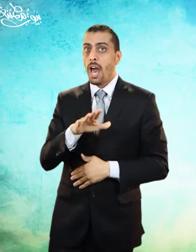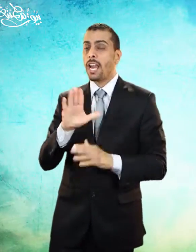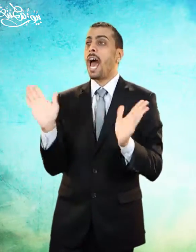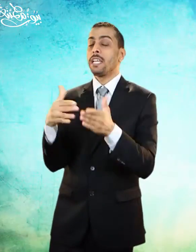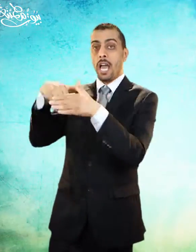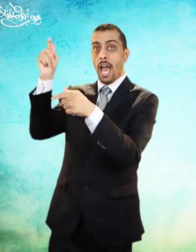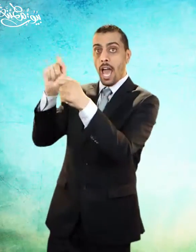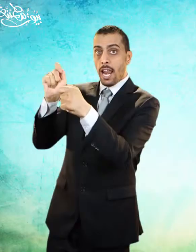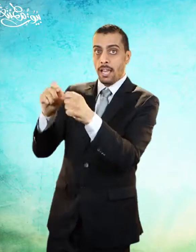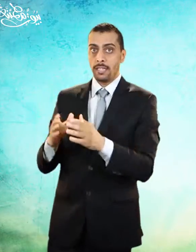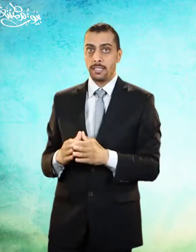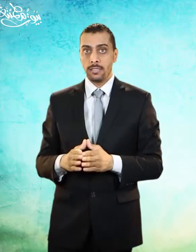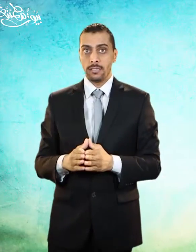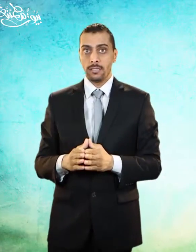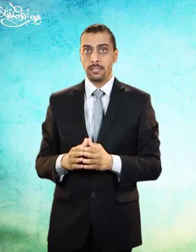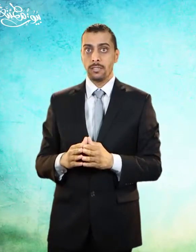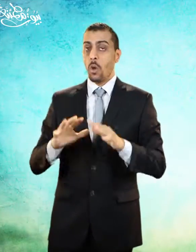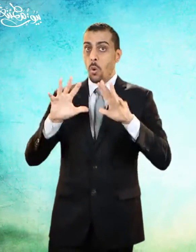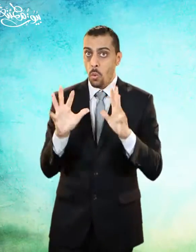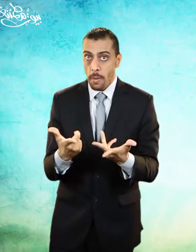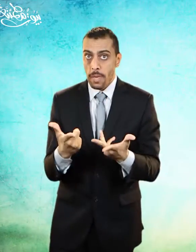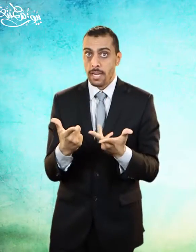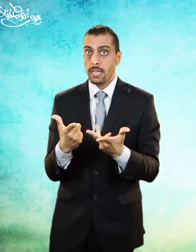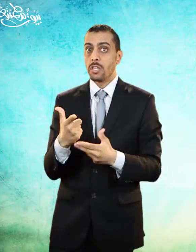ومن شر غاسق إذا وقب